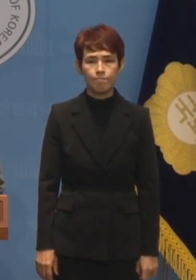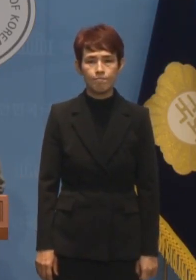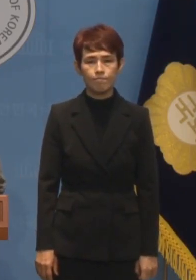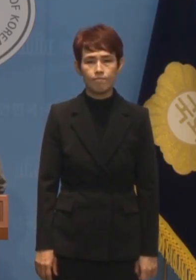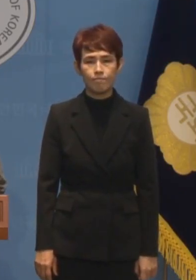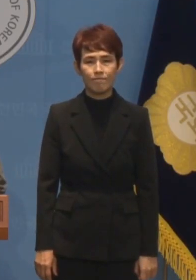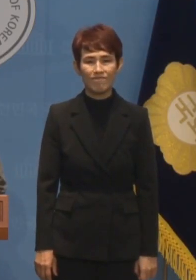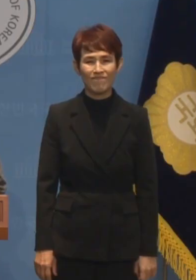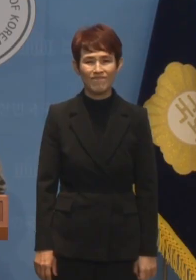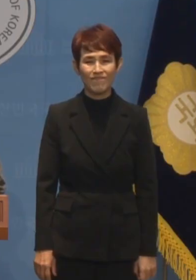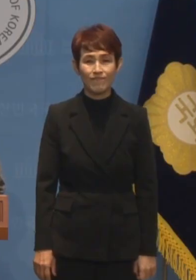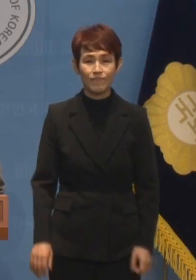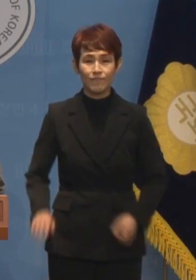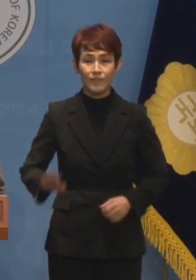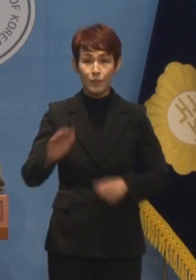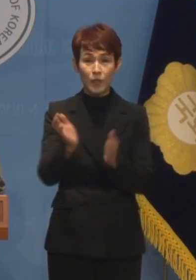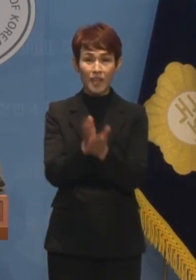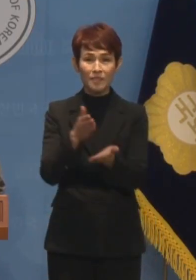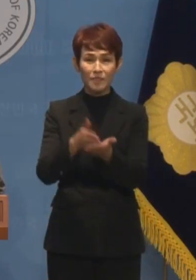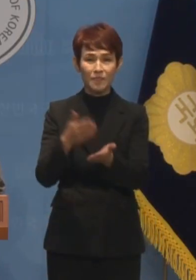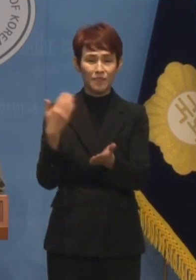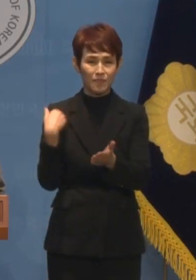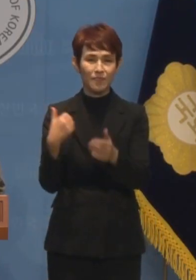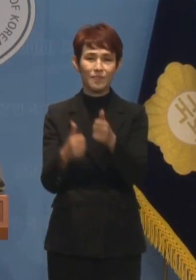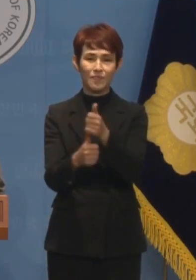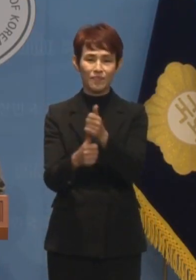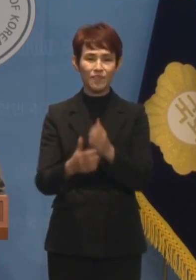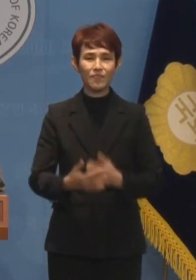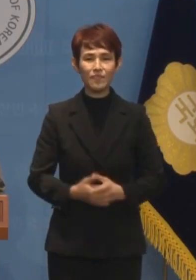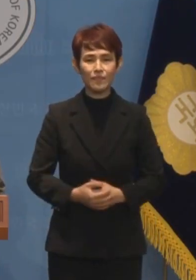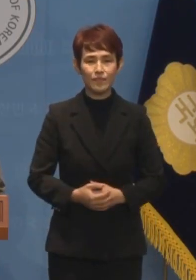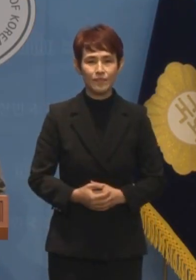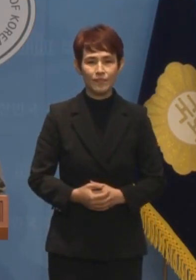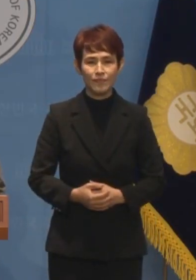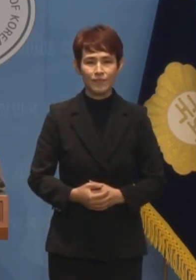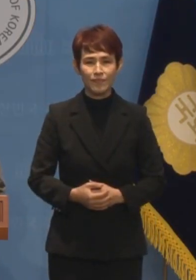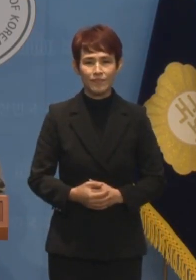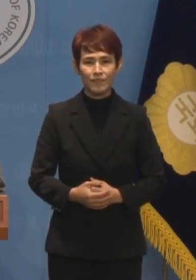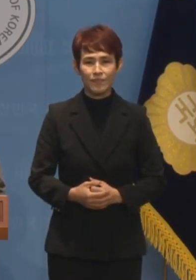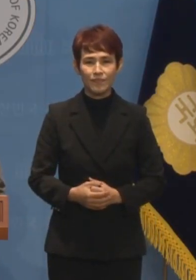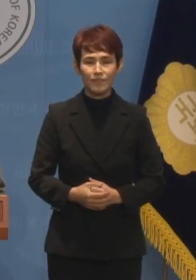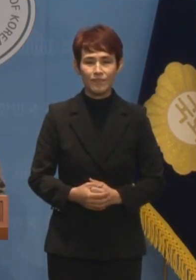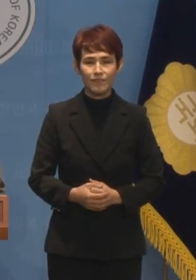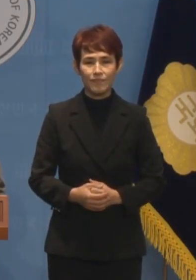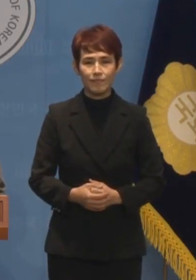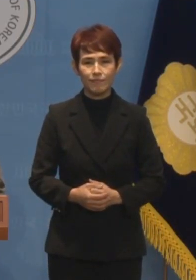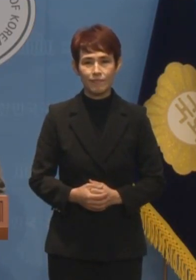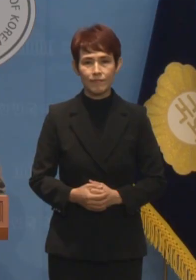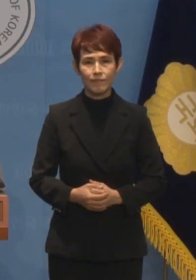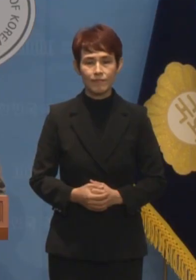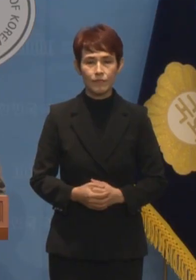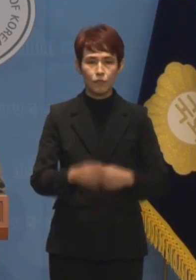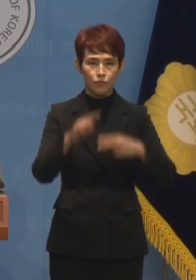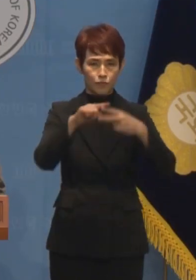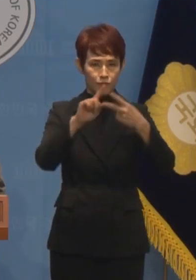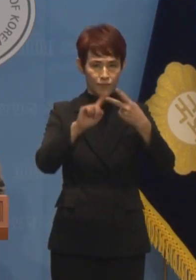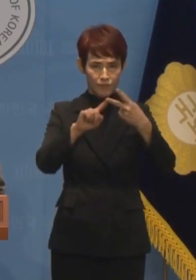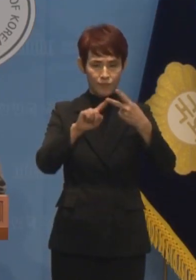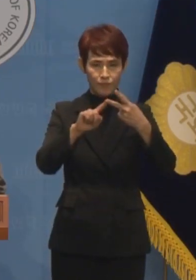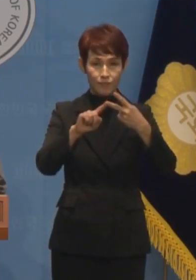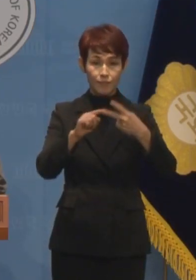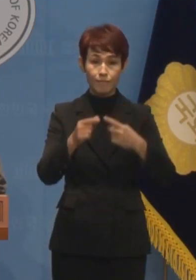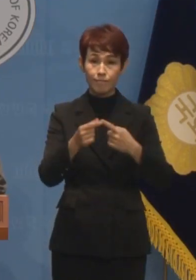네, 진보당 부대변인 김도연입니다. 오전 브리핑 시작하겠습니다. 총 두 건입니다.